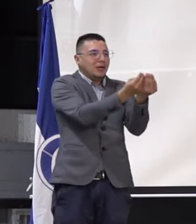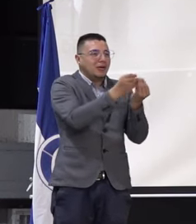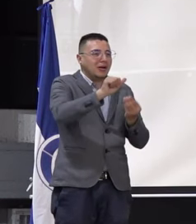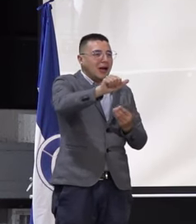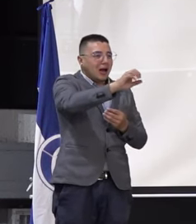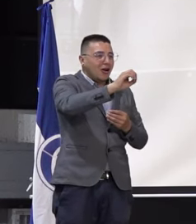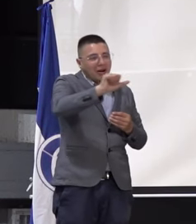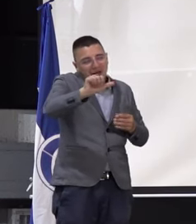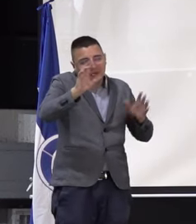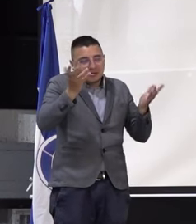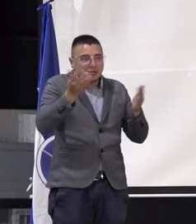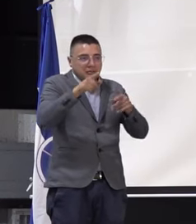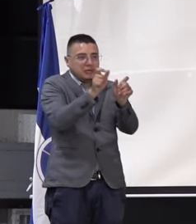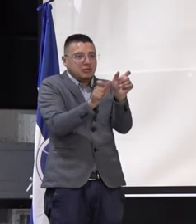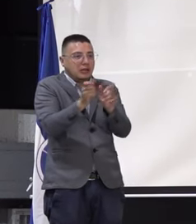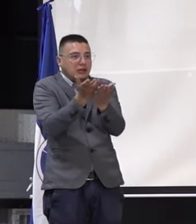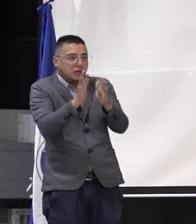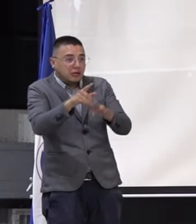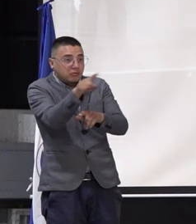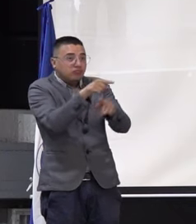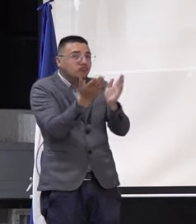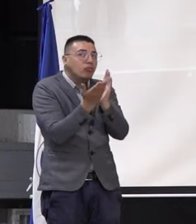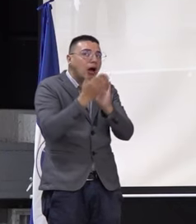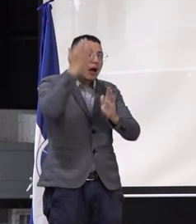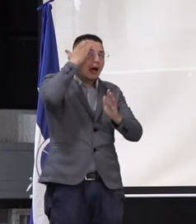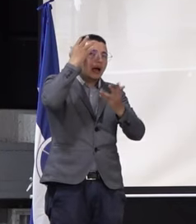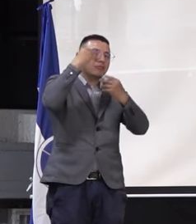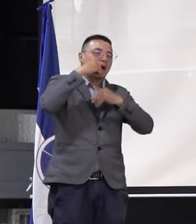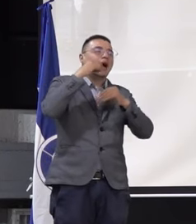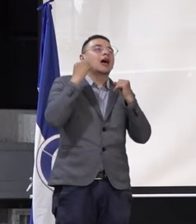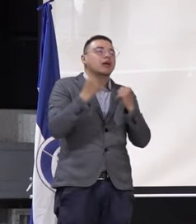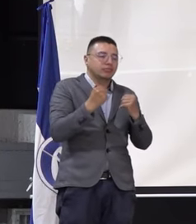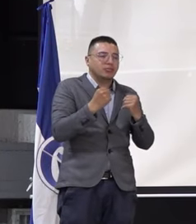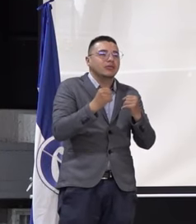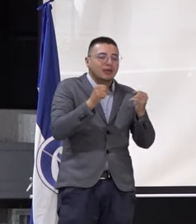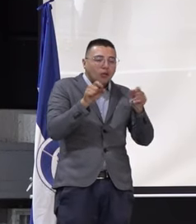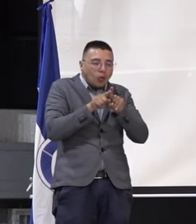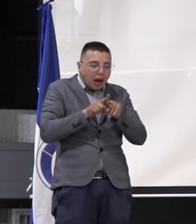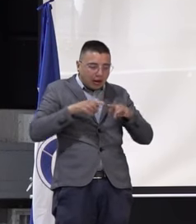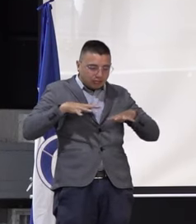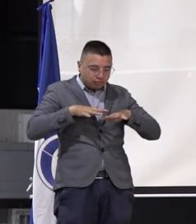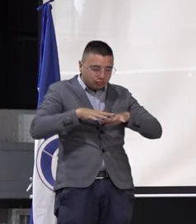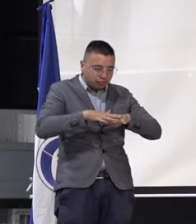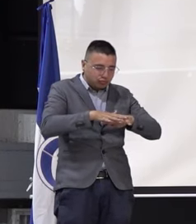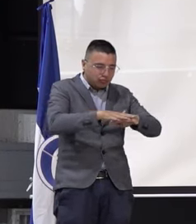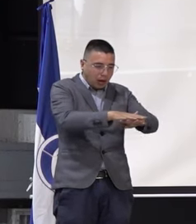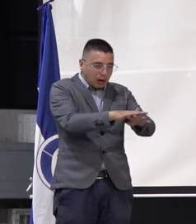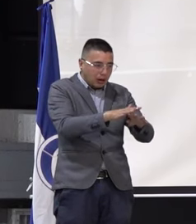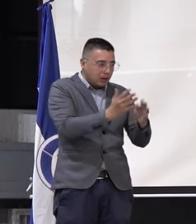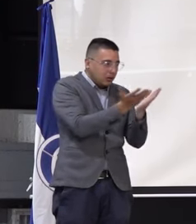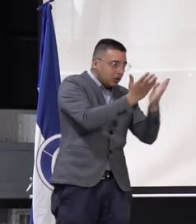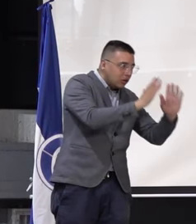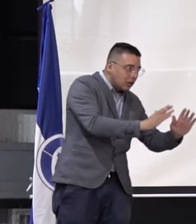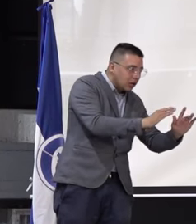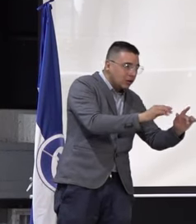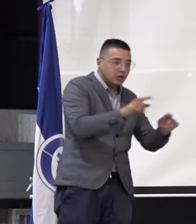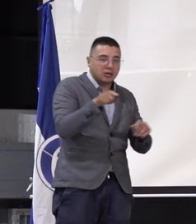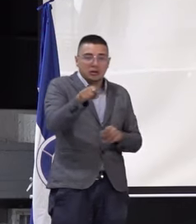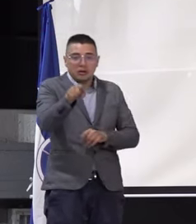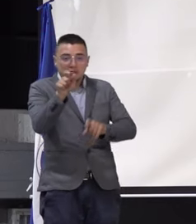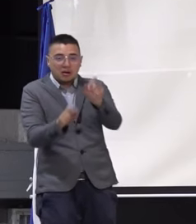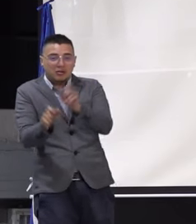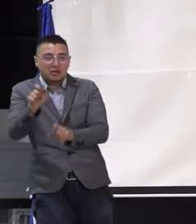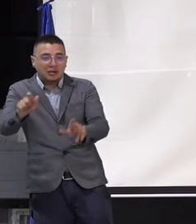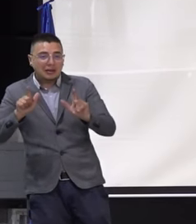compañeras, estudiantes. Entonces, digamos, como ese vínculo de la red de estudiantes y egresados me parece